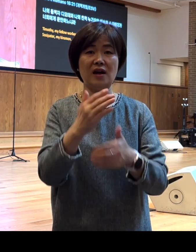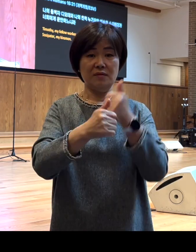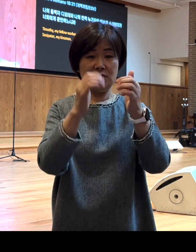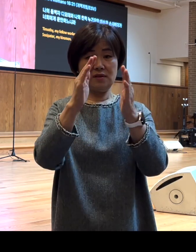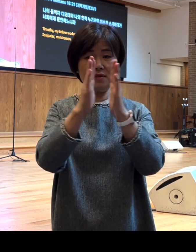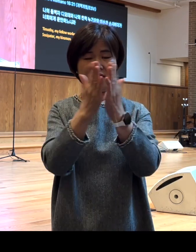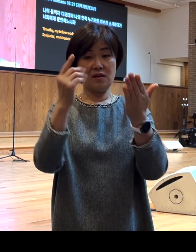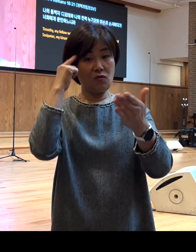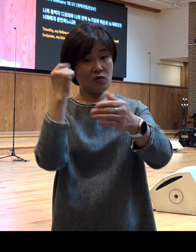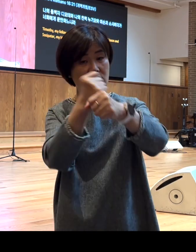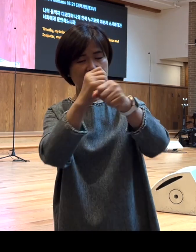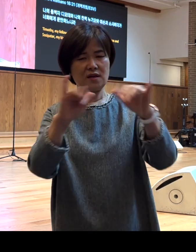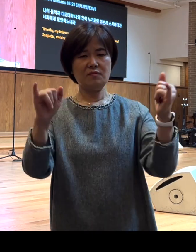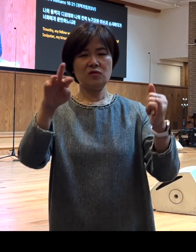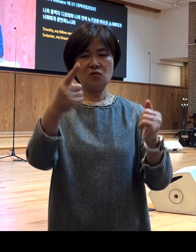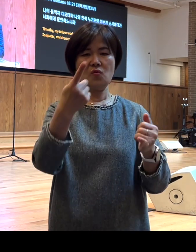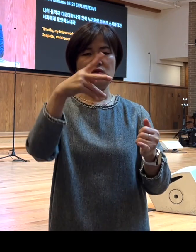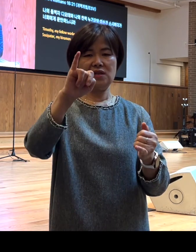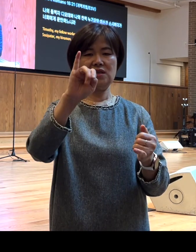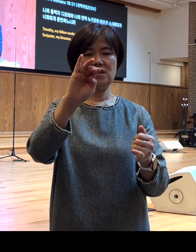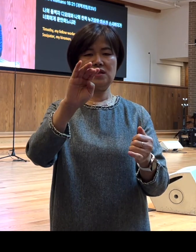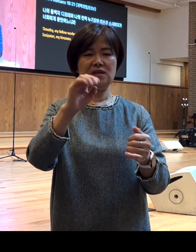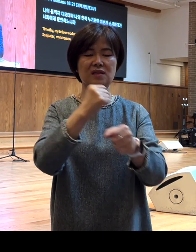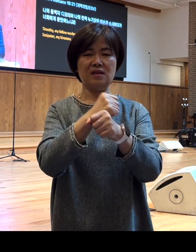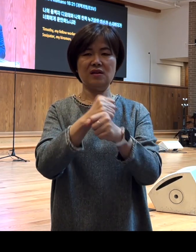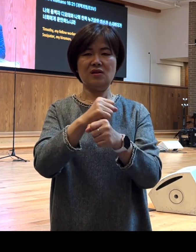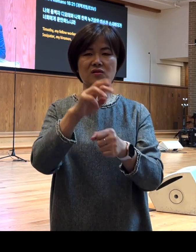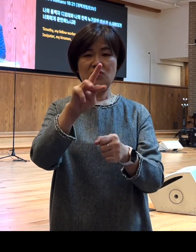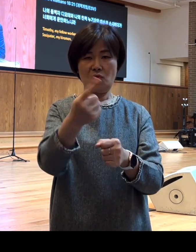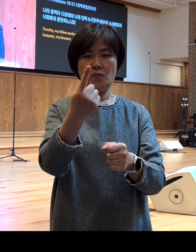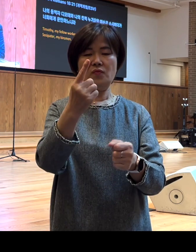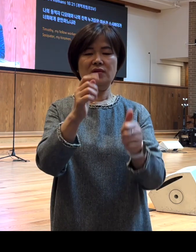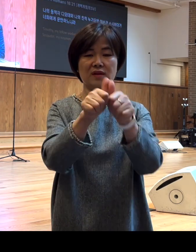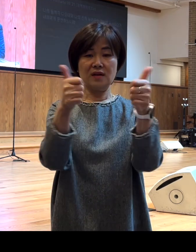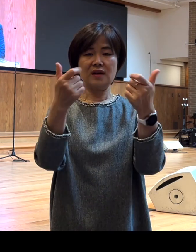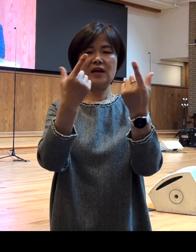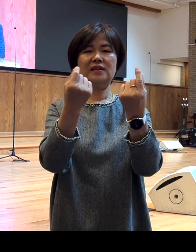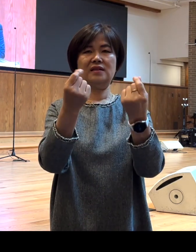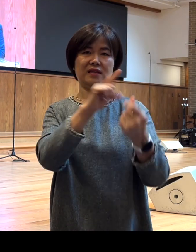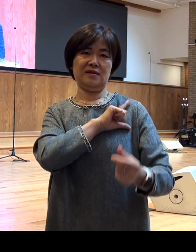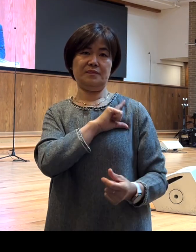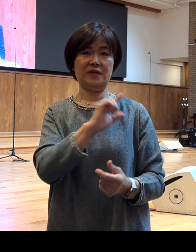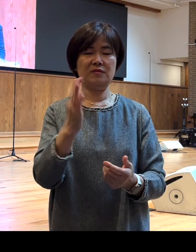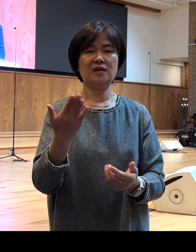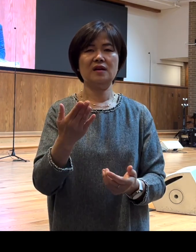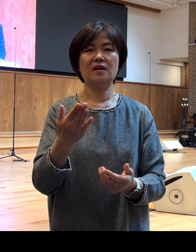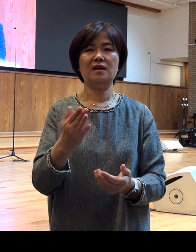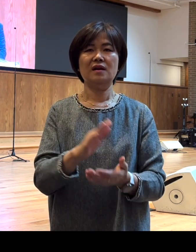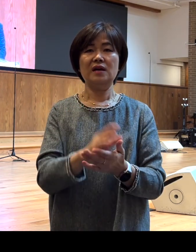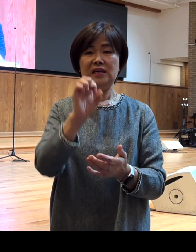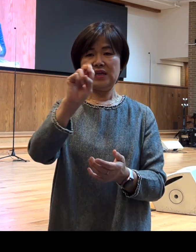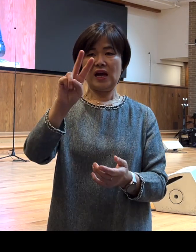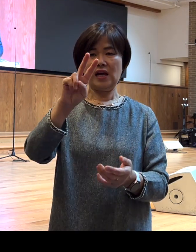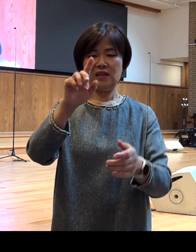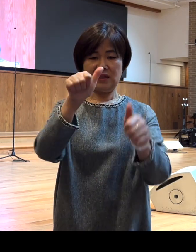바로 이 소시바더가 소바더의 또 다른 이름인데 그럼 그는 야손과 함께 그 집에서